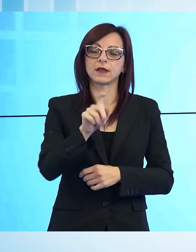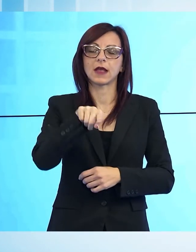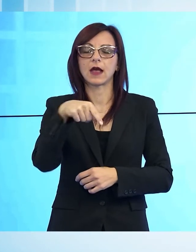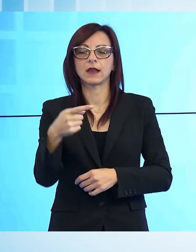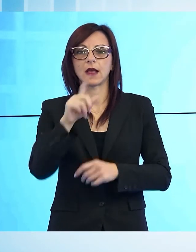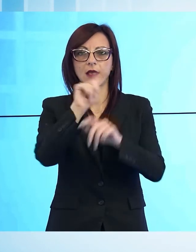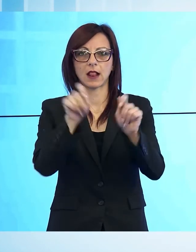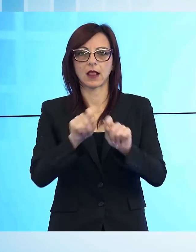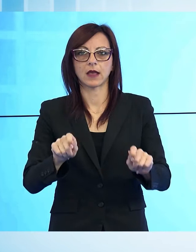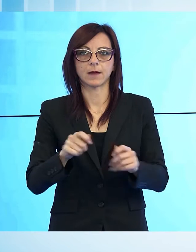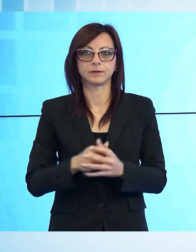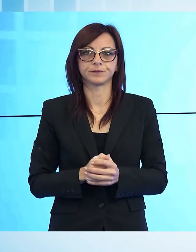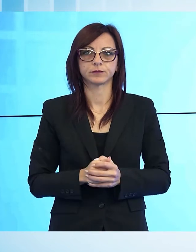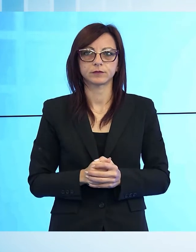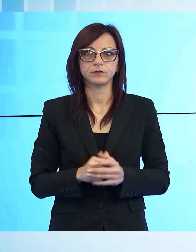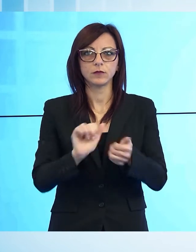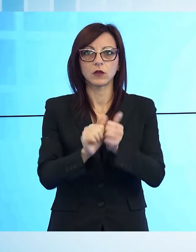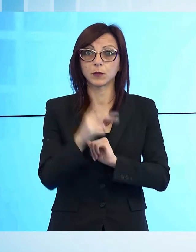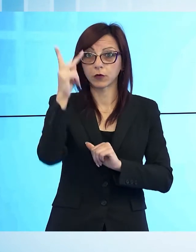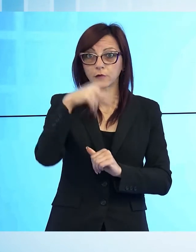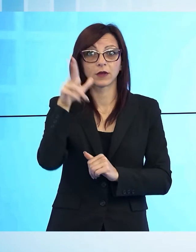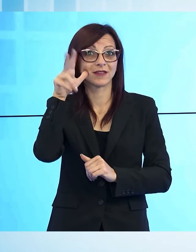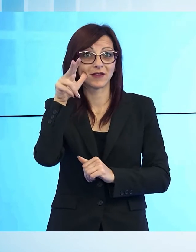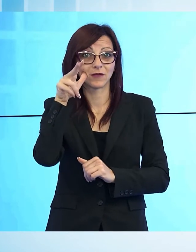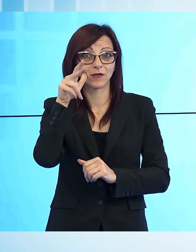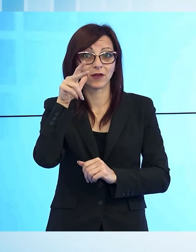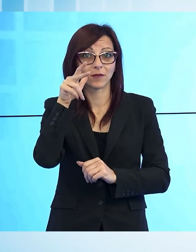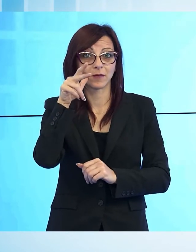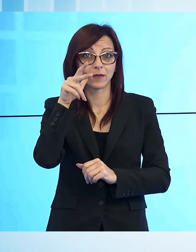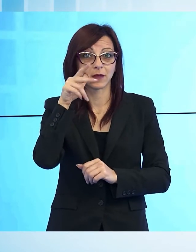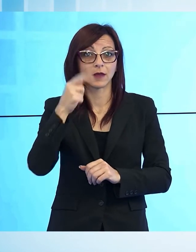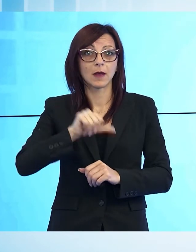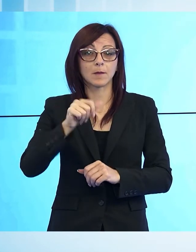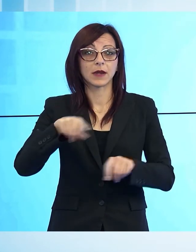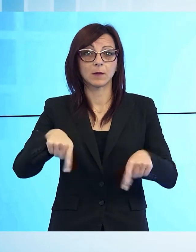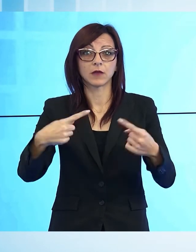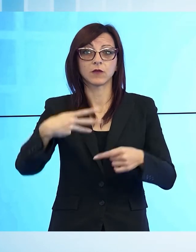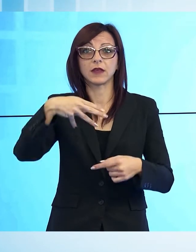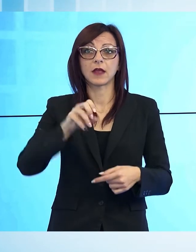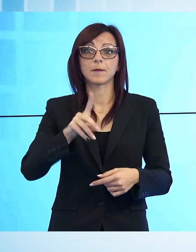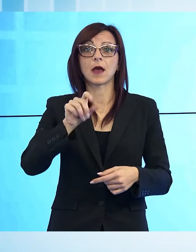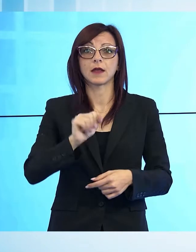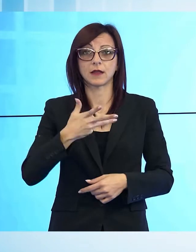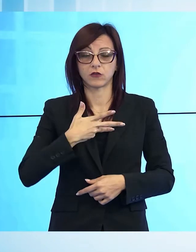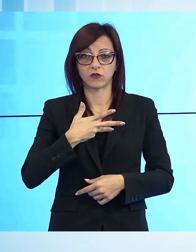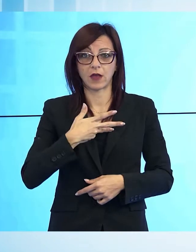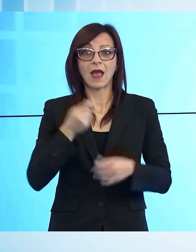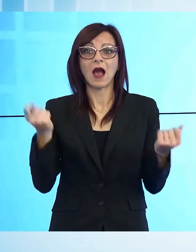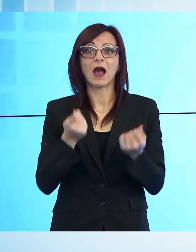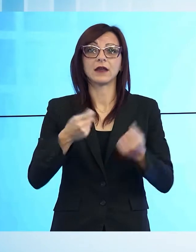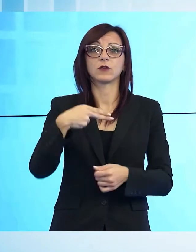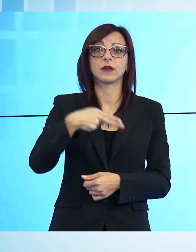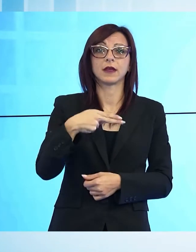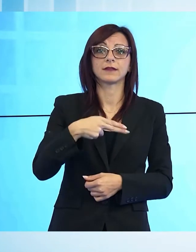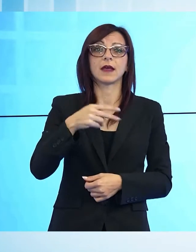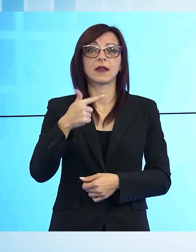Lo sport, la lucchese al femminile, debutta a Meda, esordio e in campionato per le ragazze di Nazareno Tarantino che a curva ovest ha